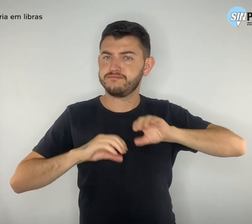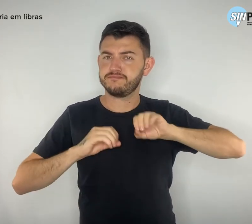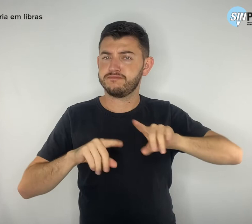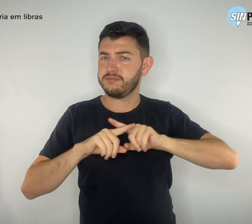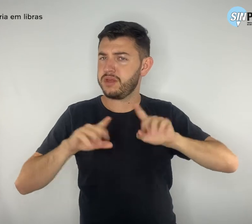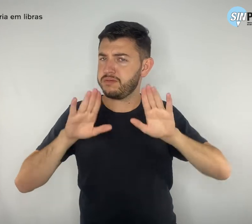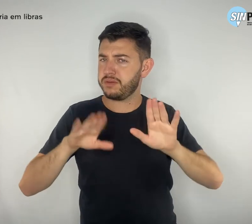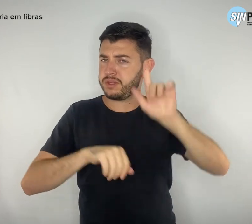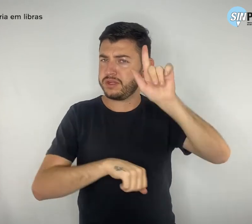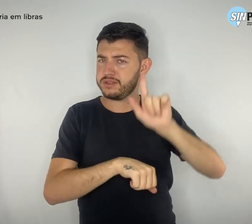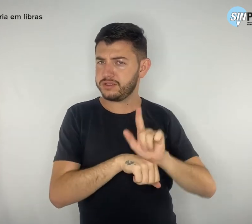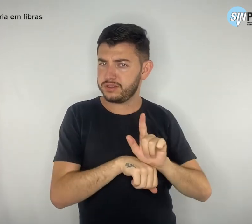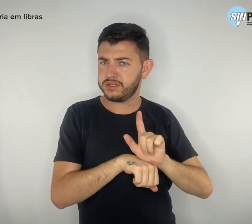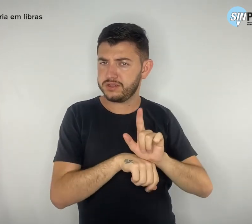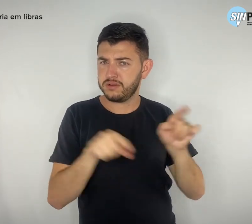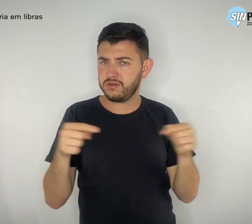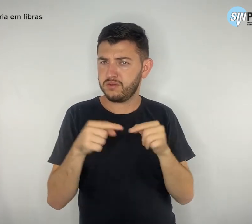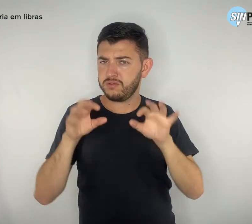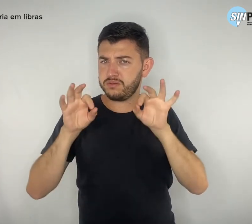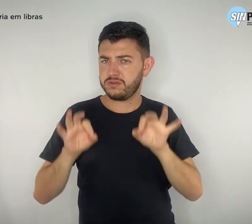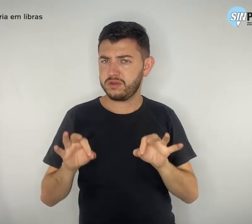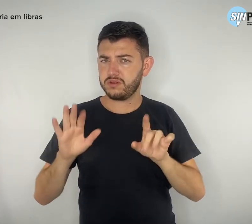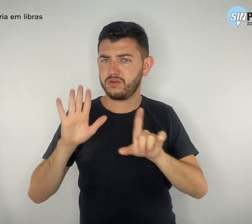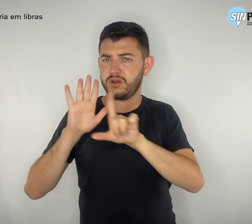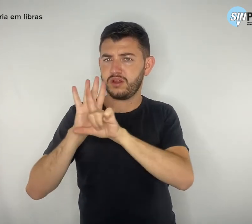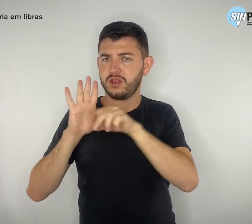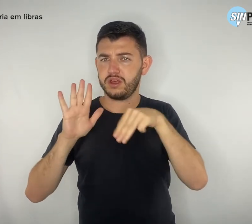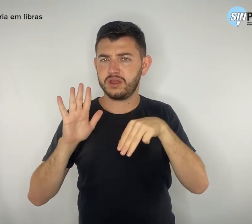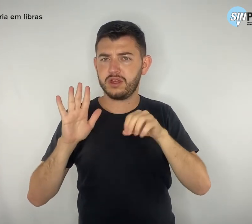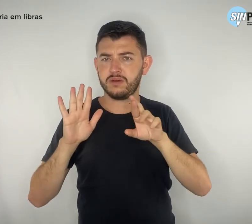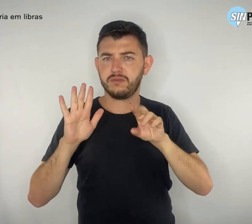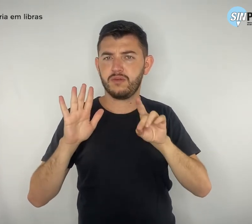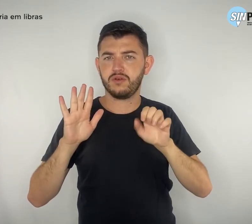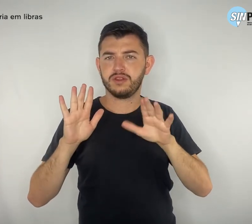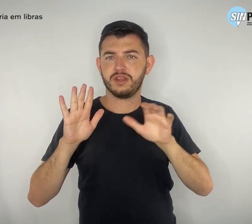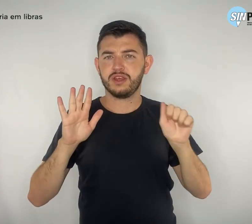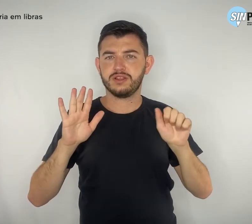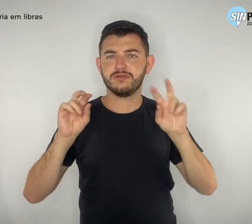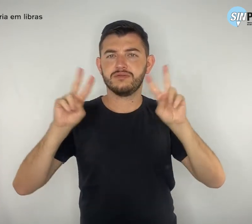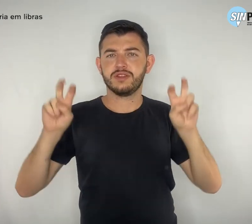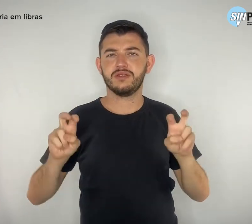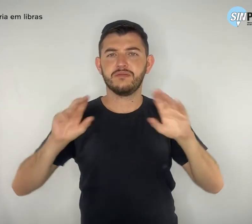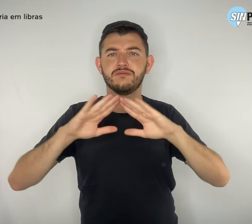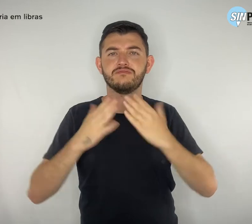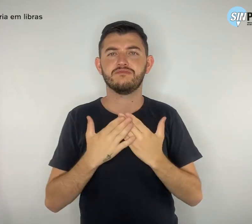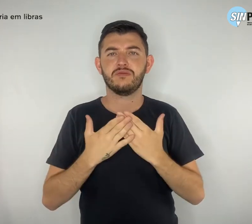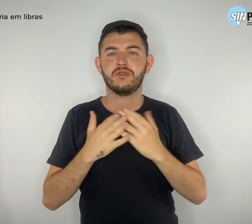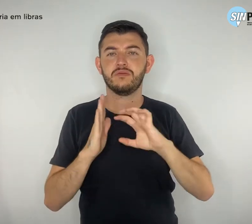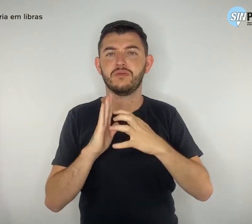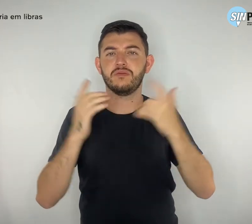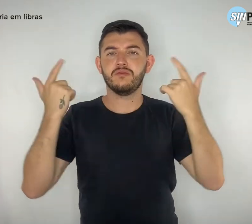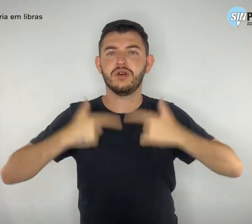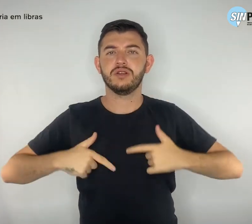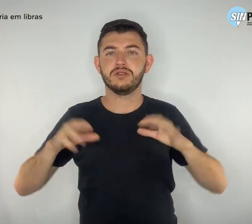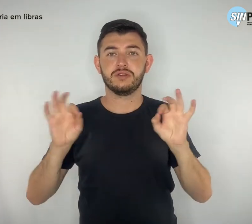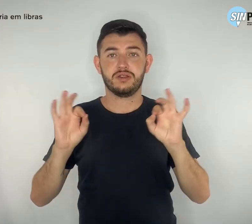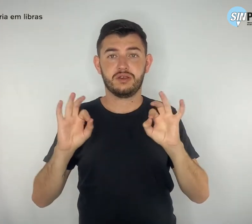tentáculos da Lei da Mordaça, Escola Sem Partido. Garantida na Constituição Federal de